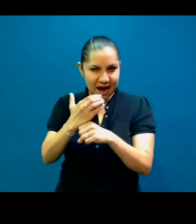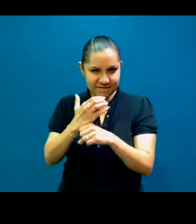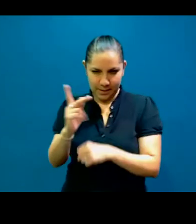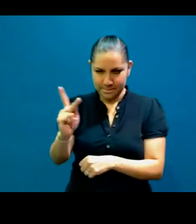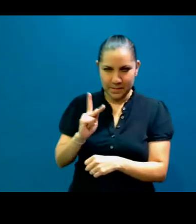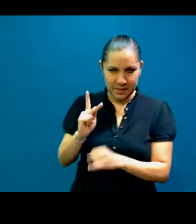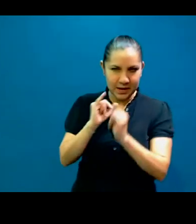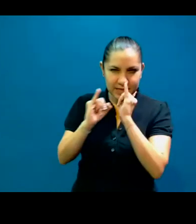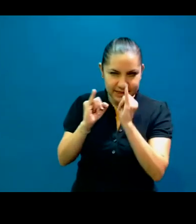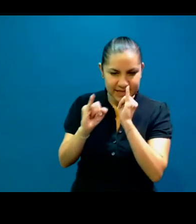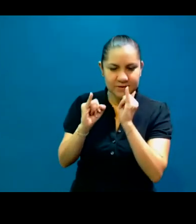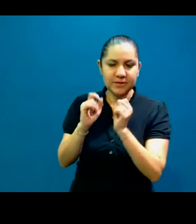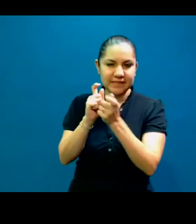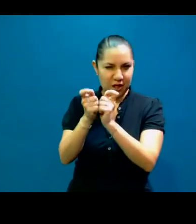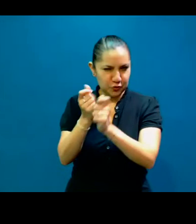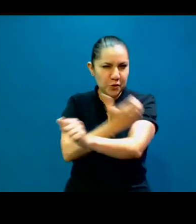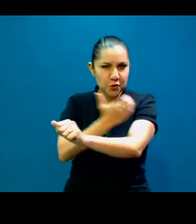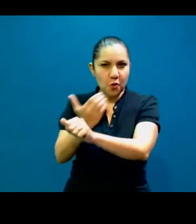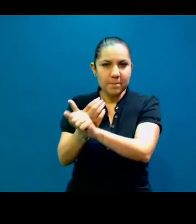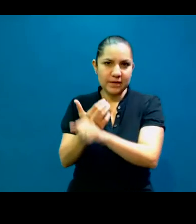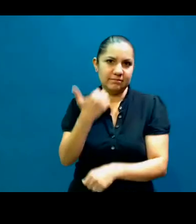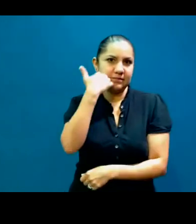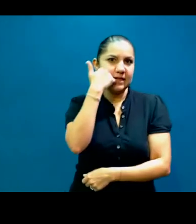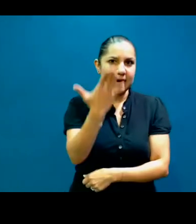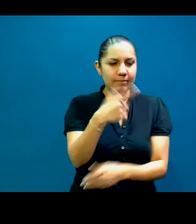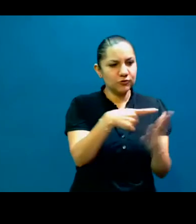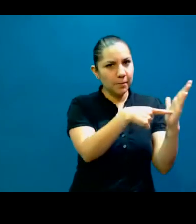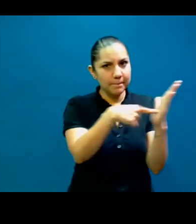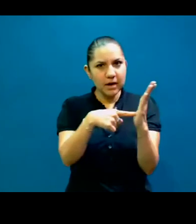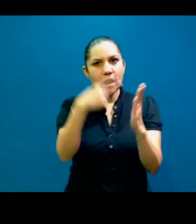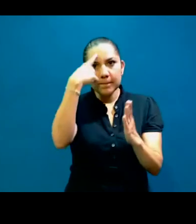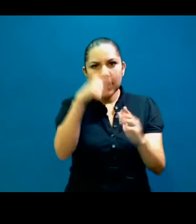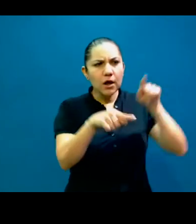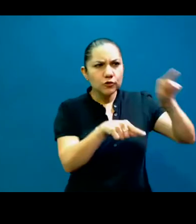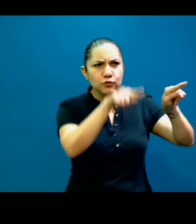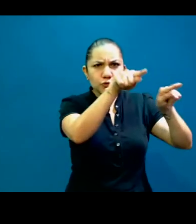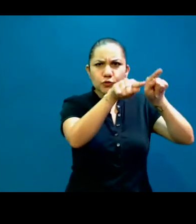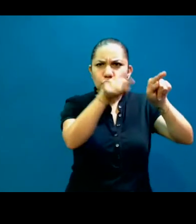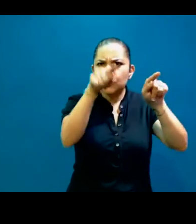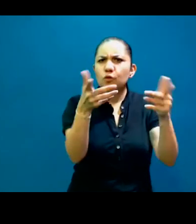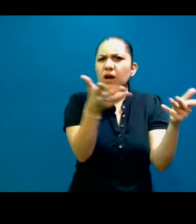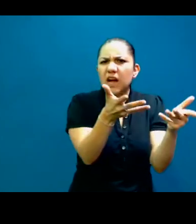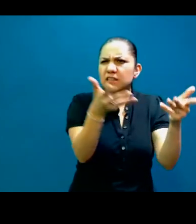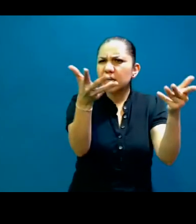es súper interesante notar lo que cada quien hace desde su trinchera y cómo